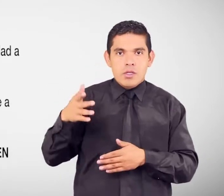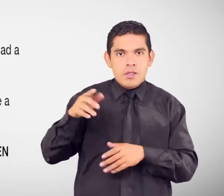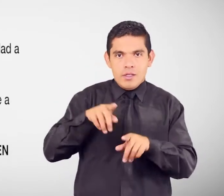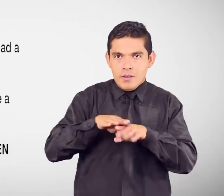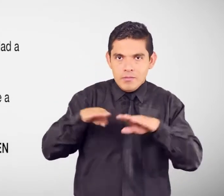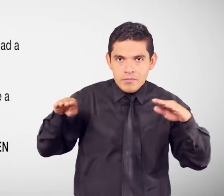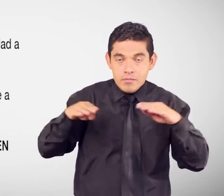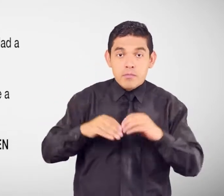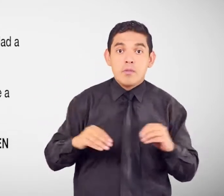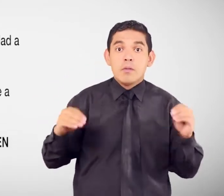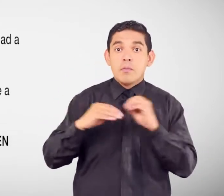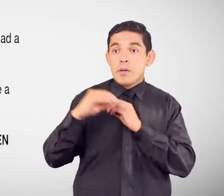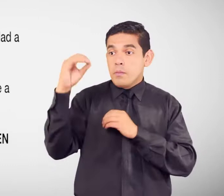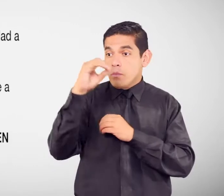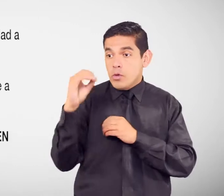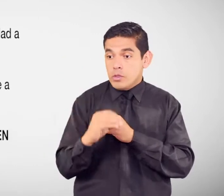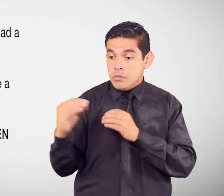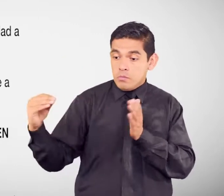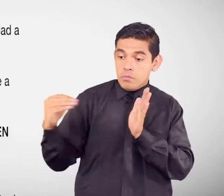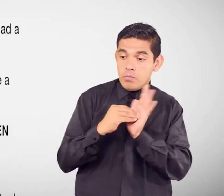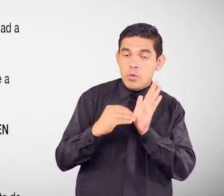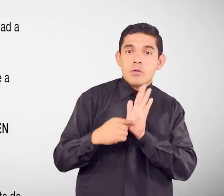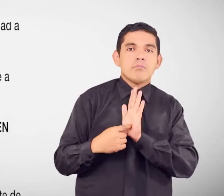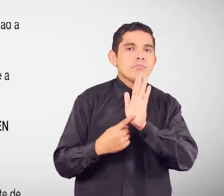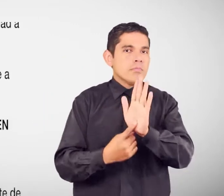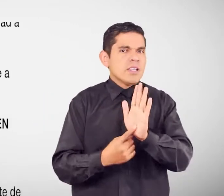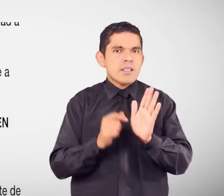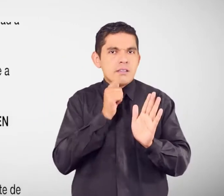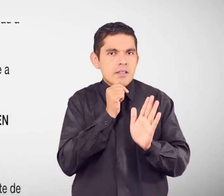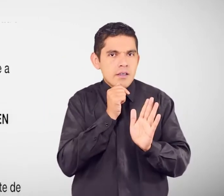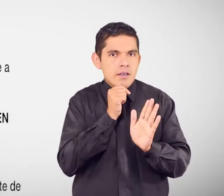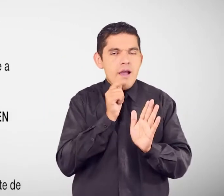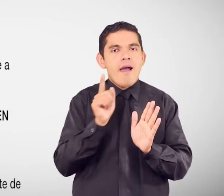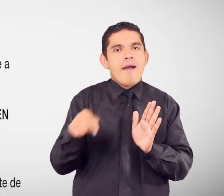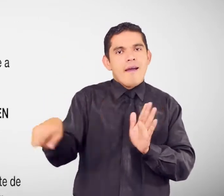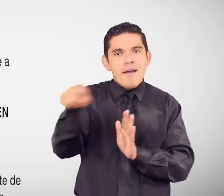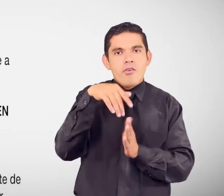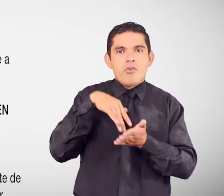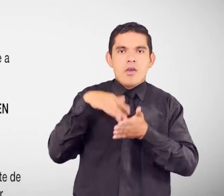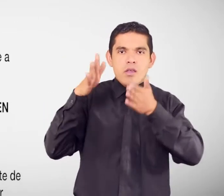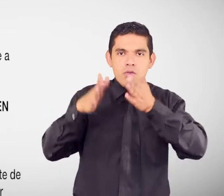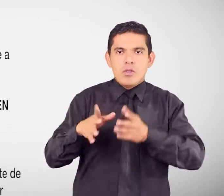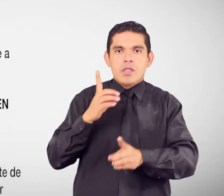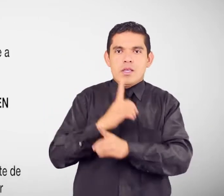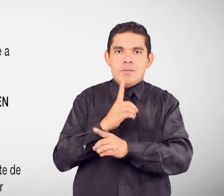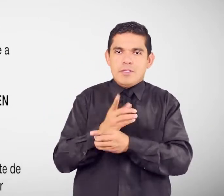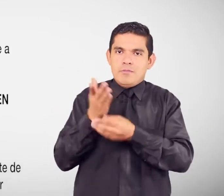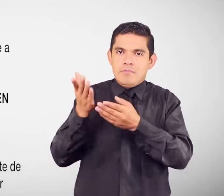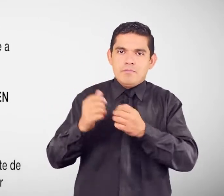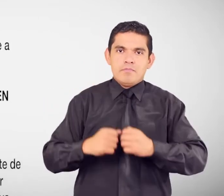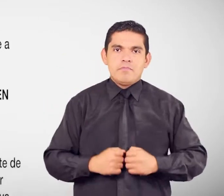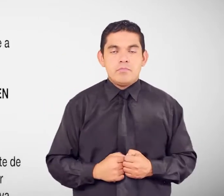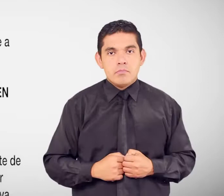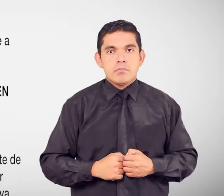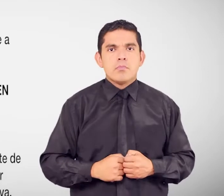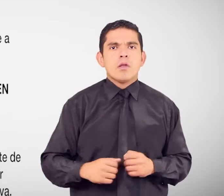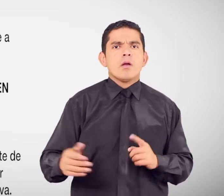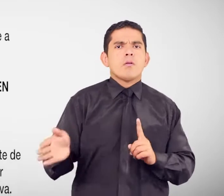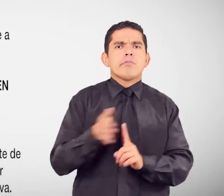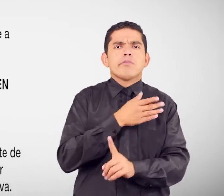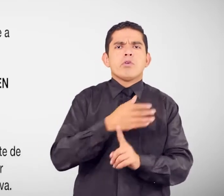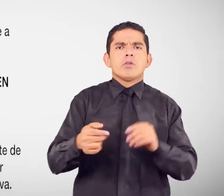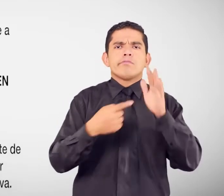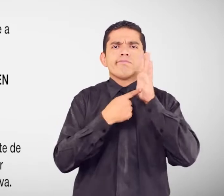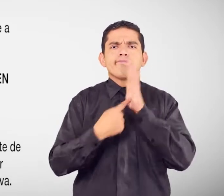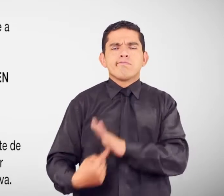Obligatoriamente deberán considerarse A estudiantes con discapacidad Vulneración de los derechos En materia de educación